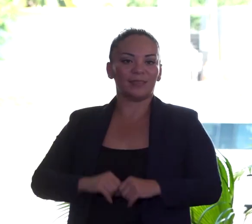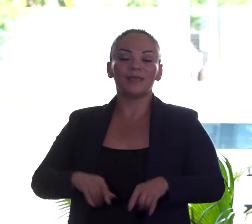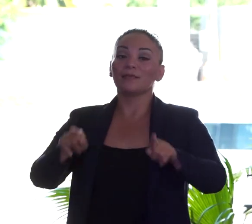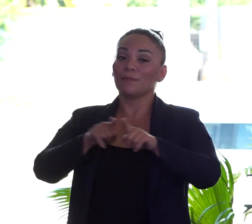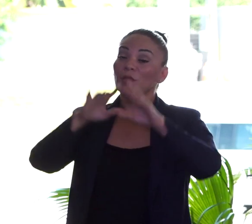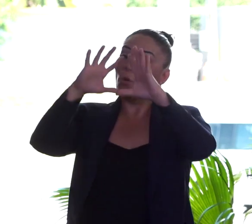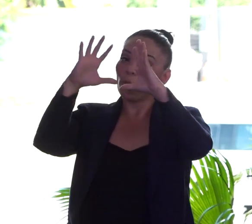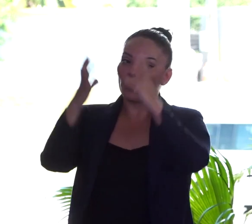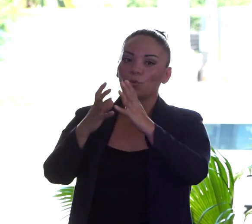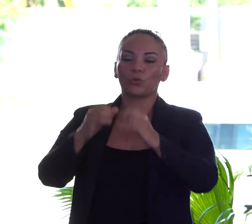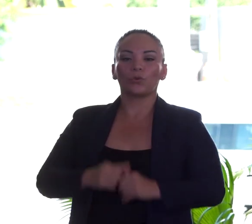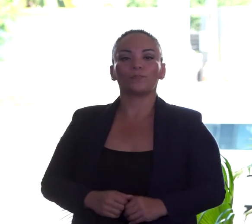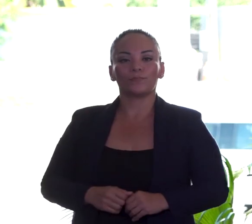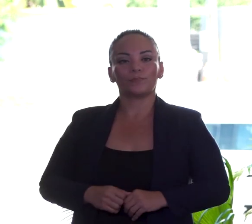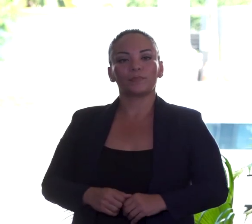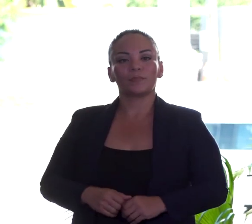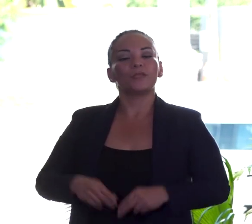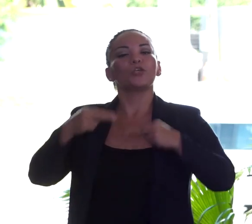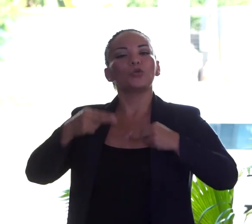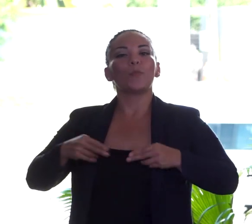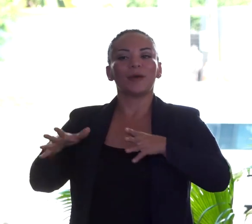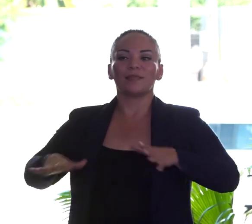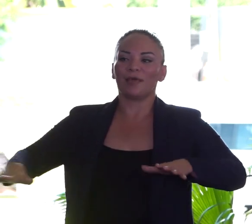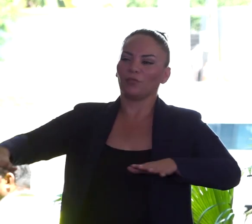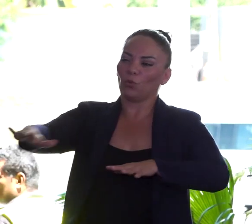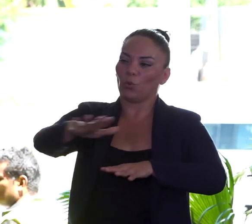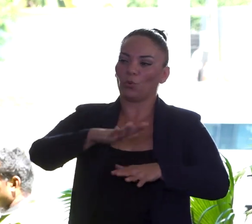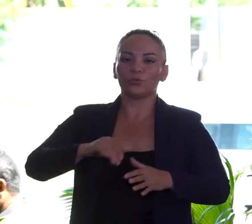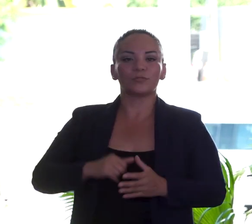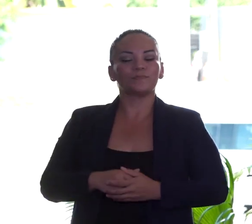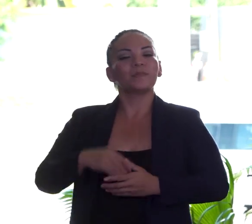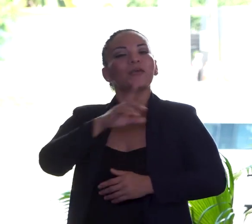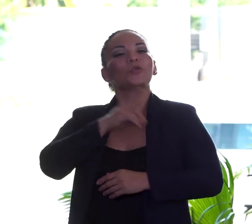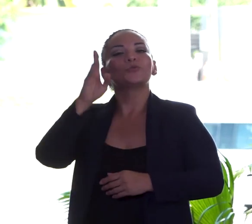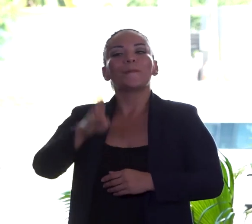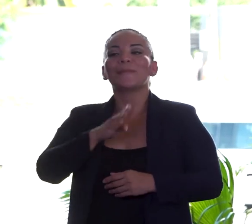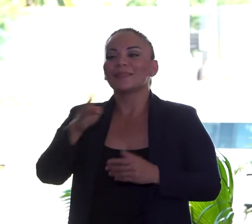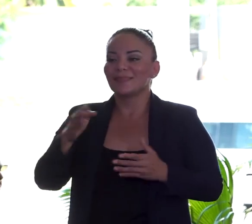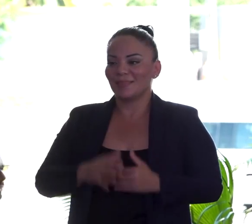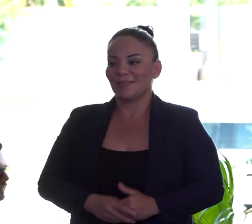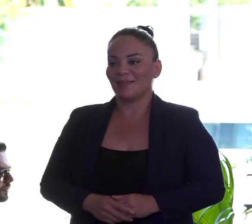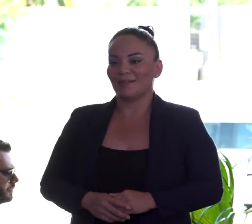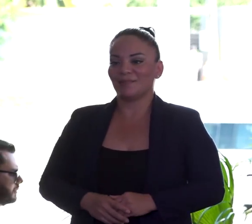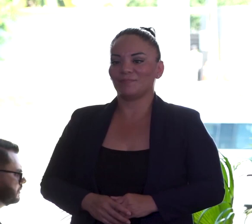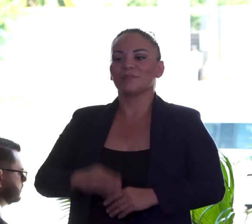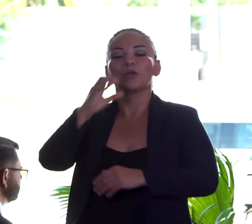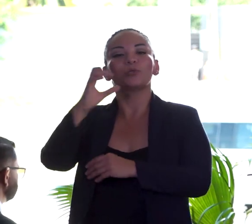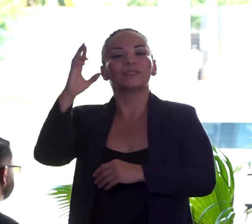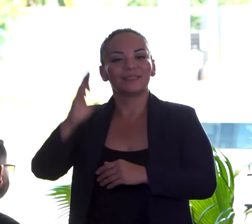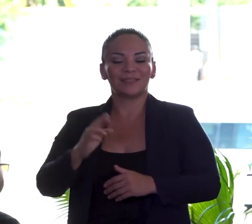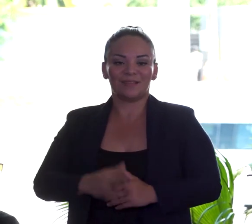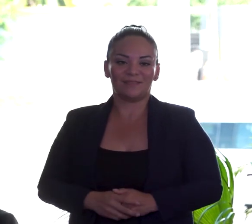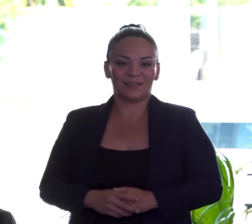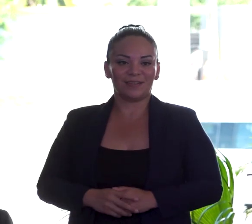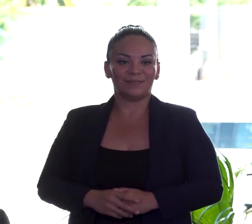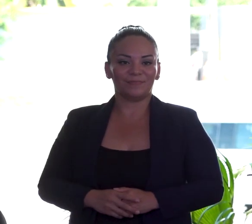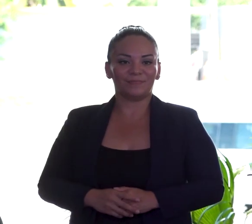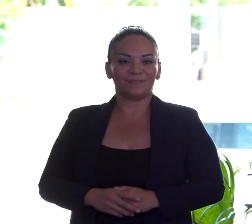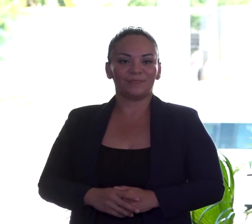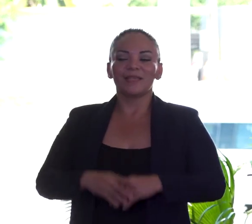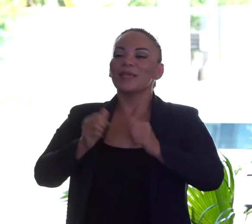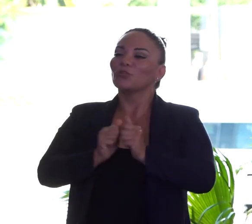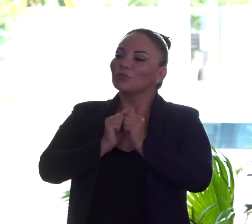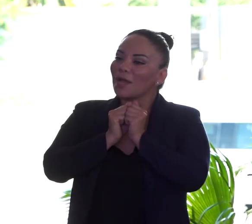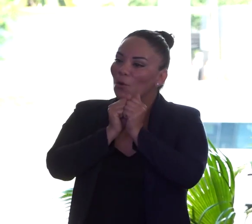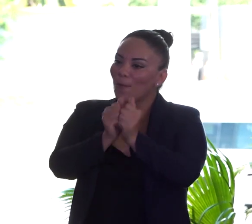como mundo y como humanidad. Que Dios bendiga a Costa Rica, que nos